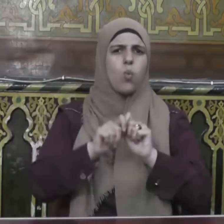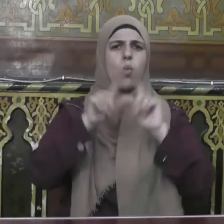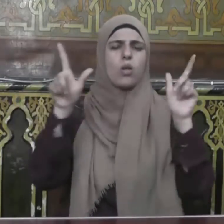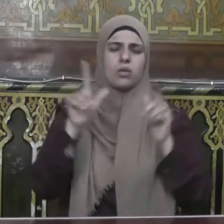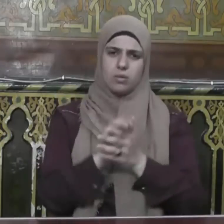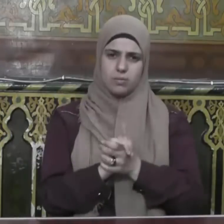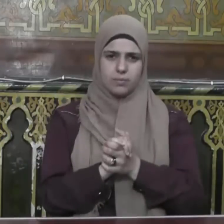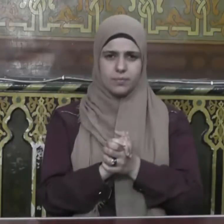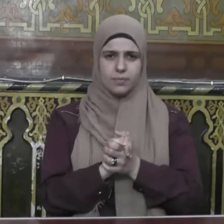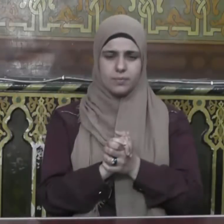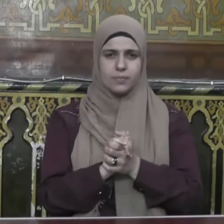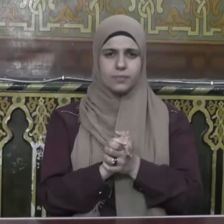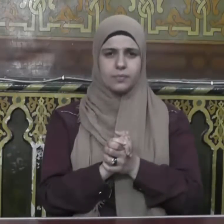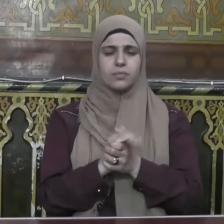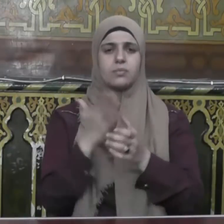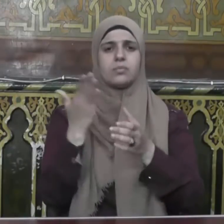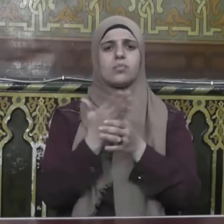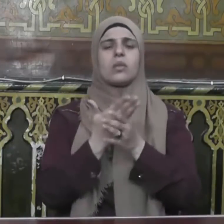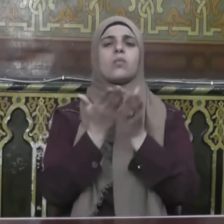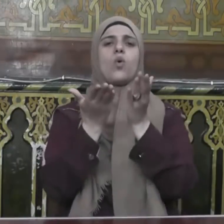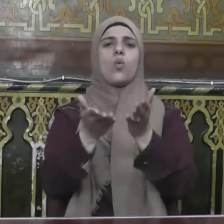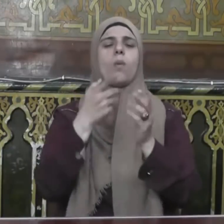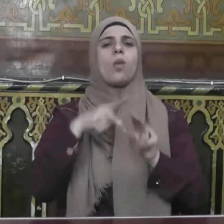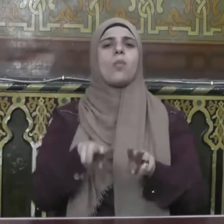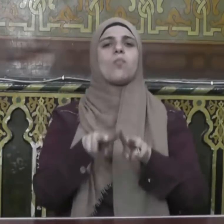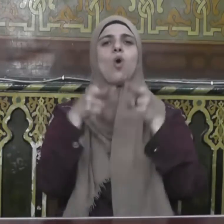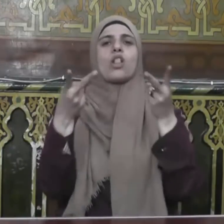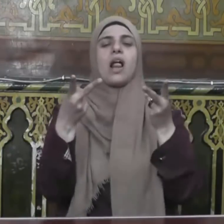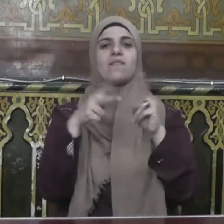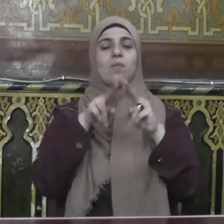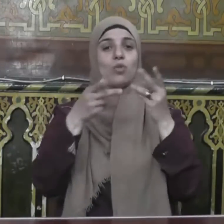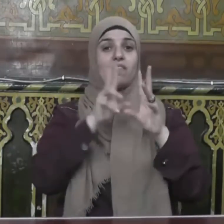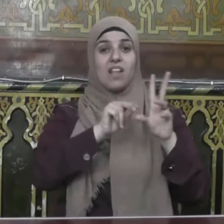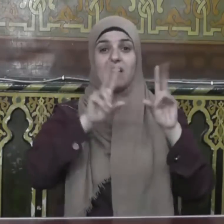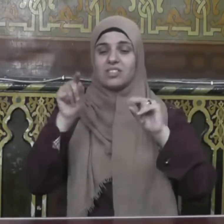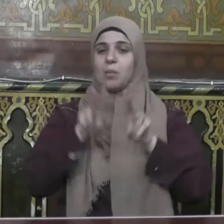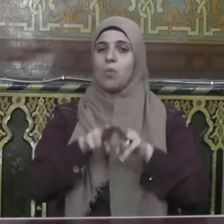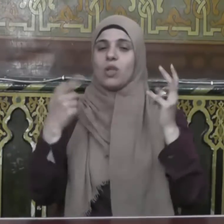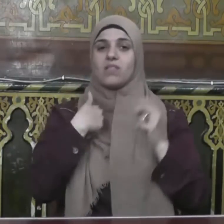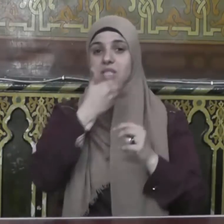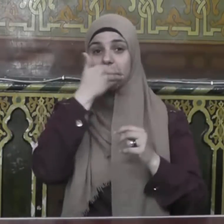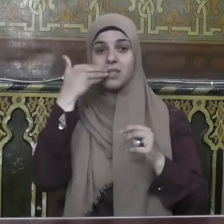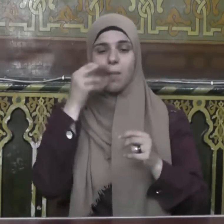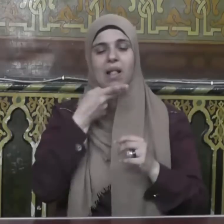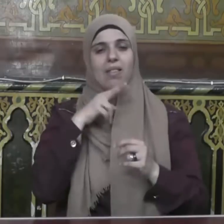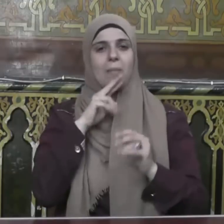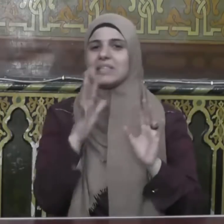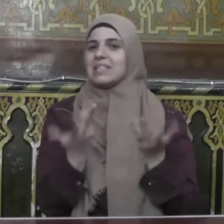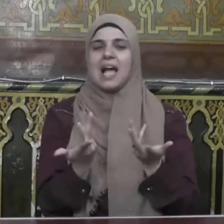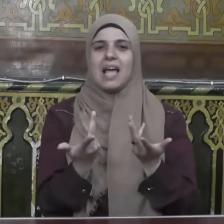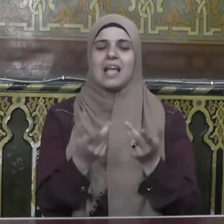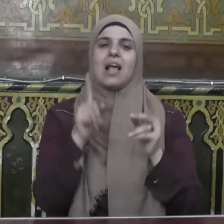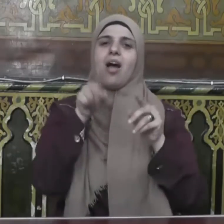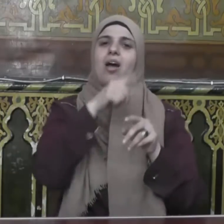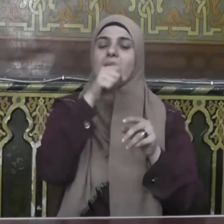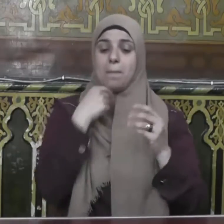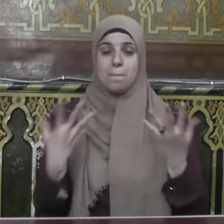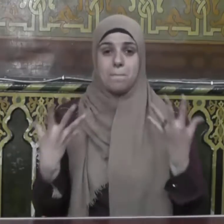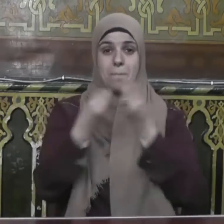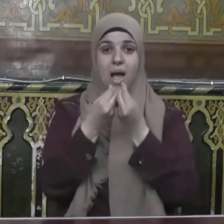وهذا ما يتناقض غاية التناقض مع حقيقة الصيام لذا فهما لا يجتمعان ولا